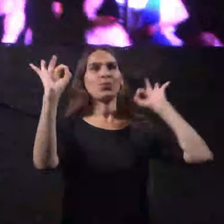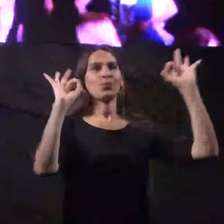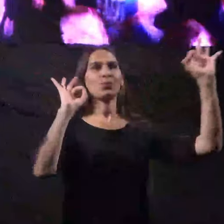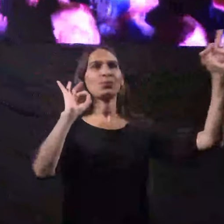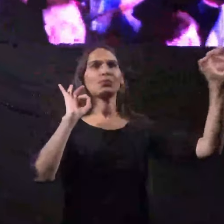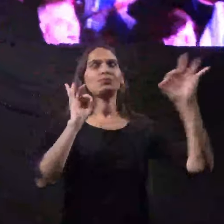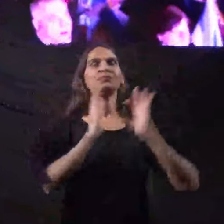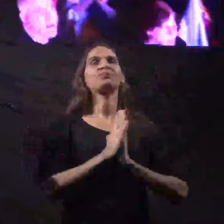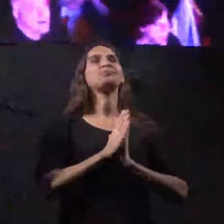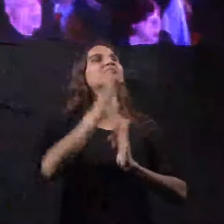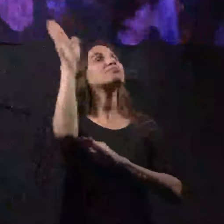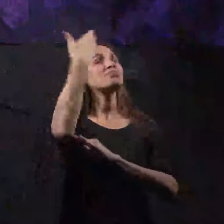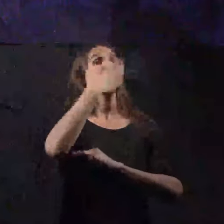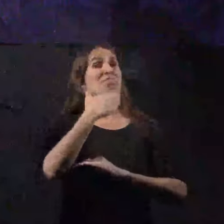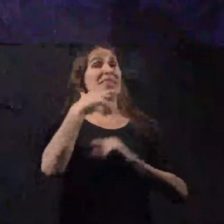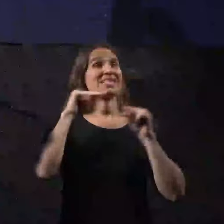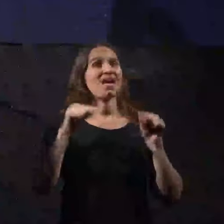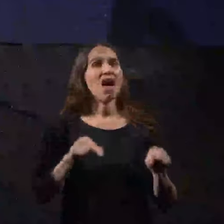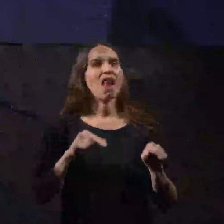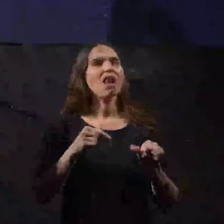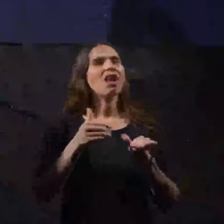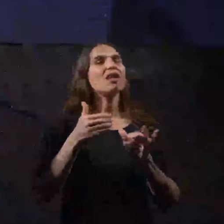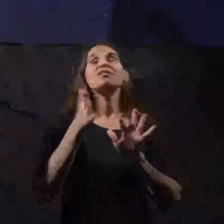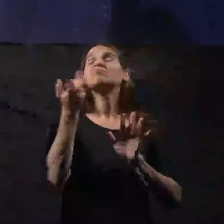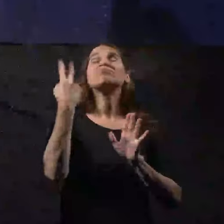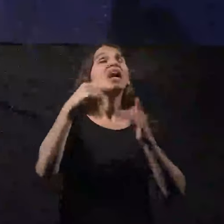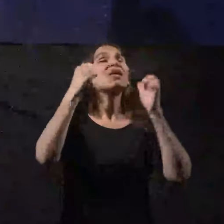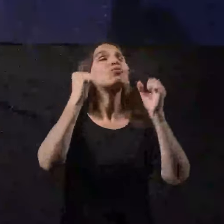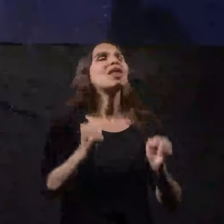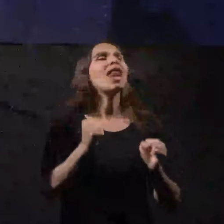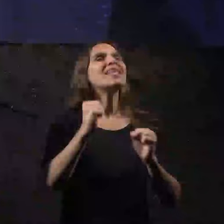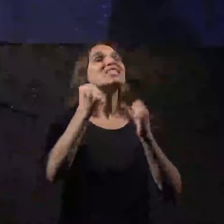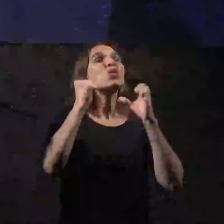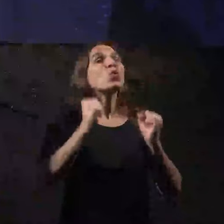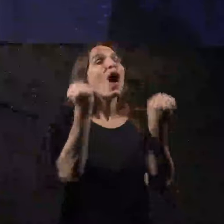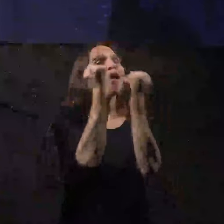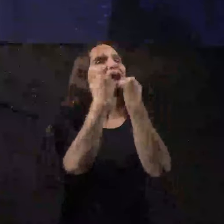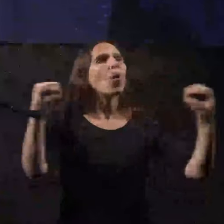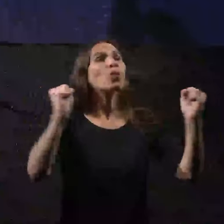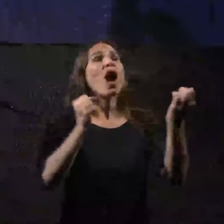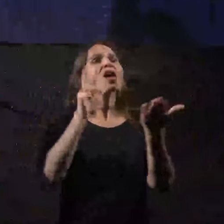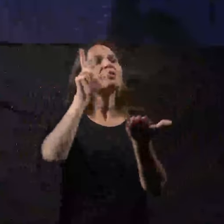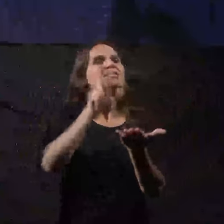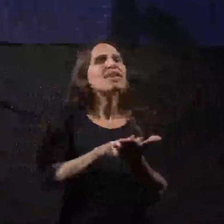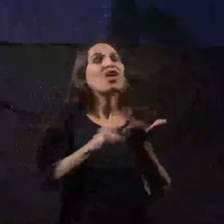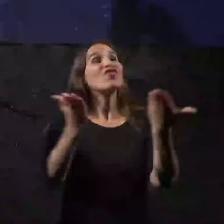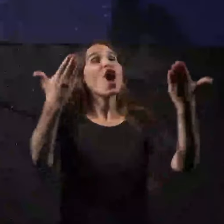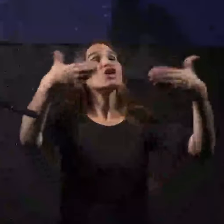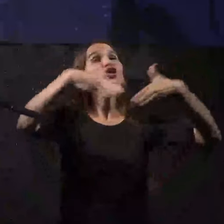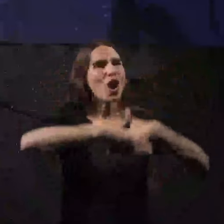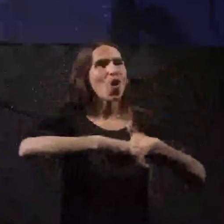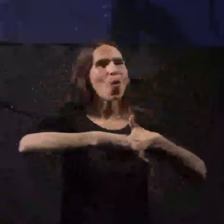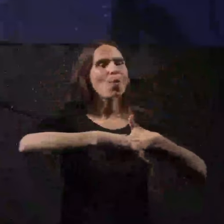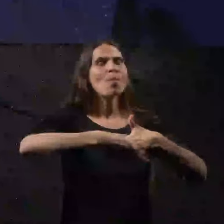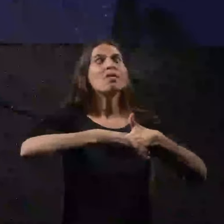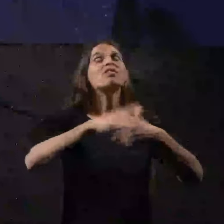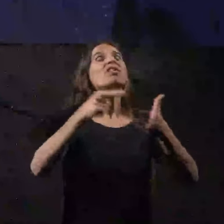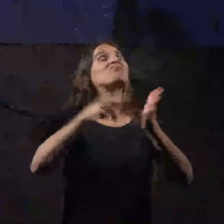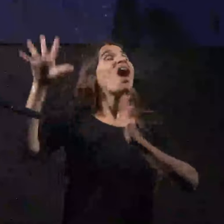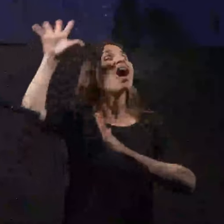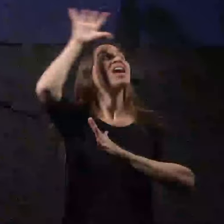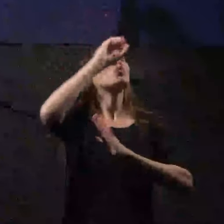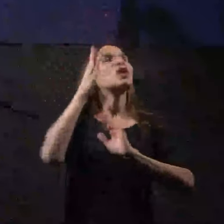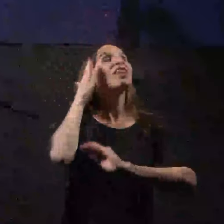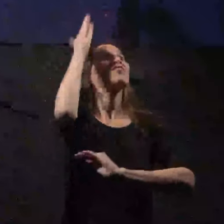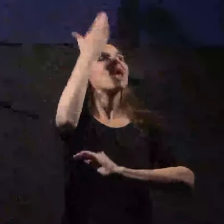מדינת ישראל תאם מושתתת על יסודות החירות, הצדק והשלום לאור חזונם